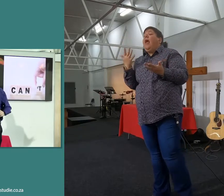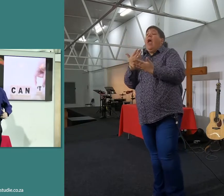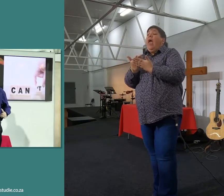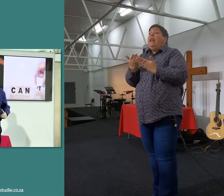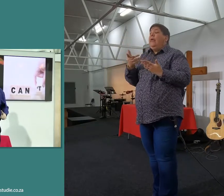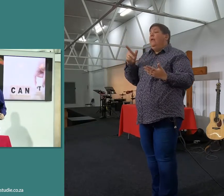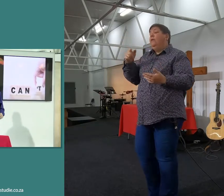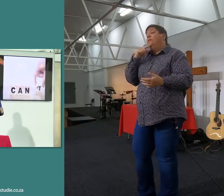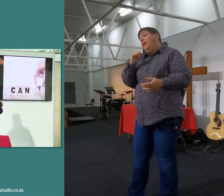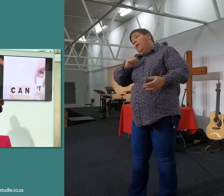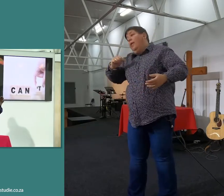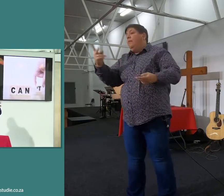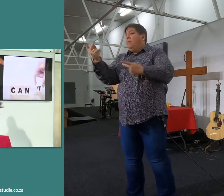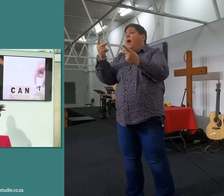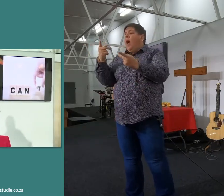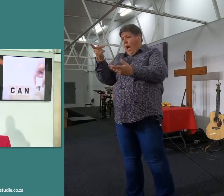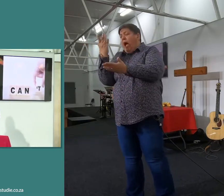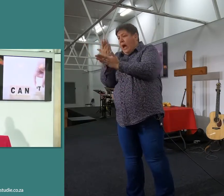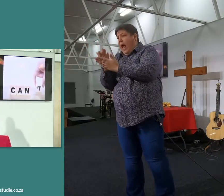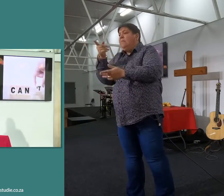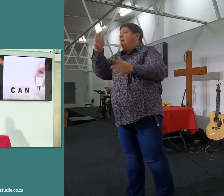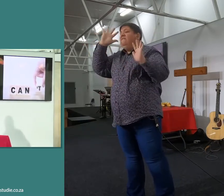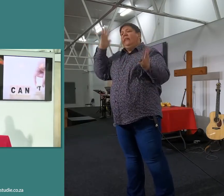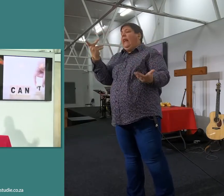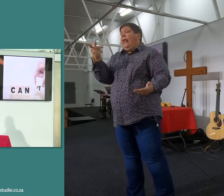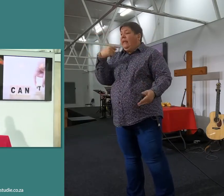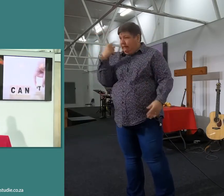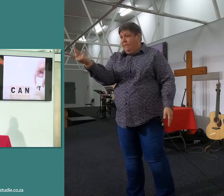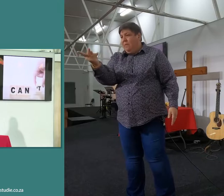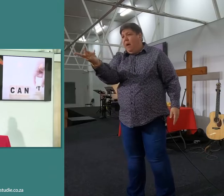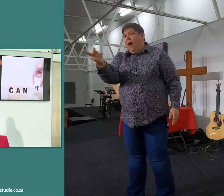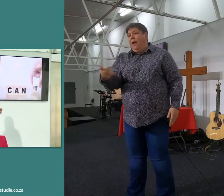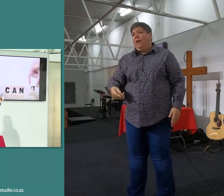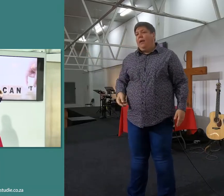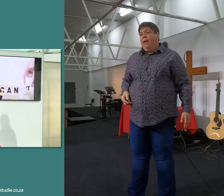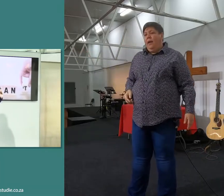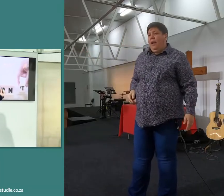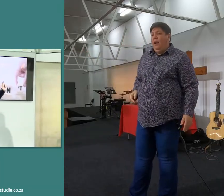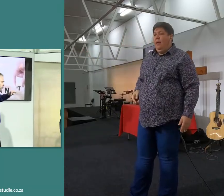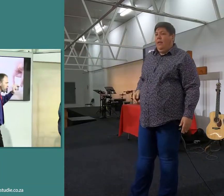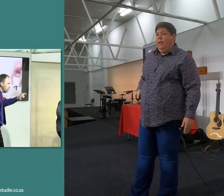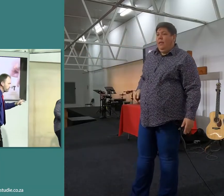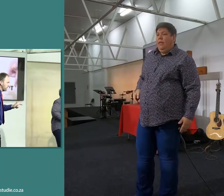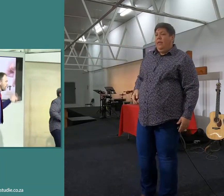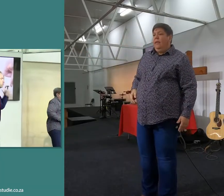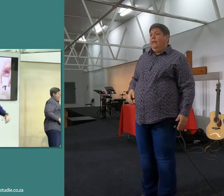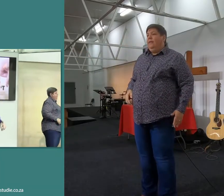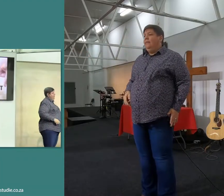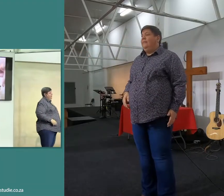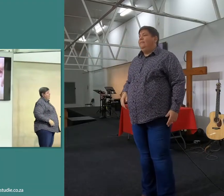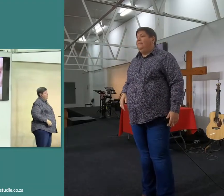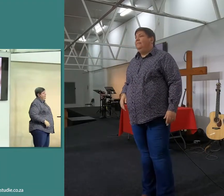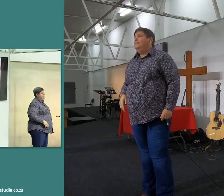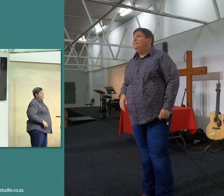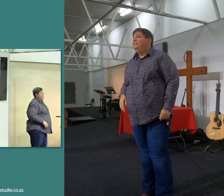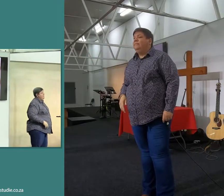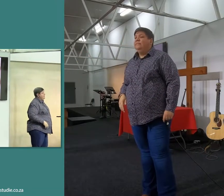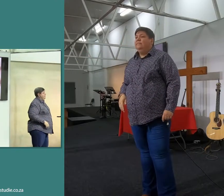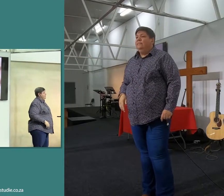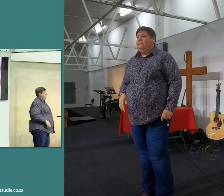langs aan en sê, jy kan, maar jy weet nog net nie jy kan nie, ok, voordat ek die volgende oefening, ja, kom ons doen as die oefening, ok, ek gaan een woord sê, en dan